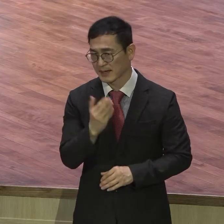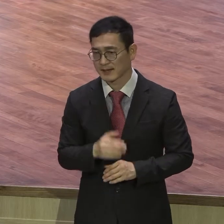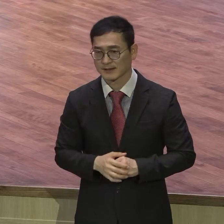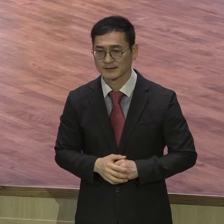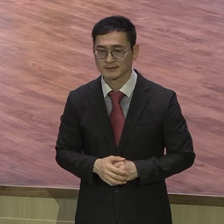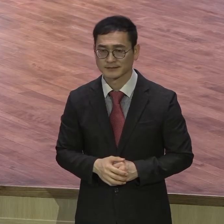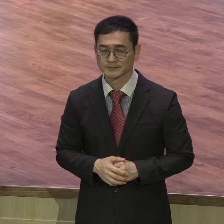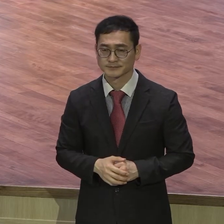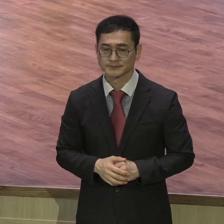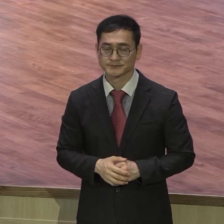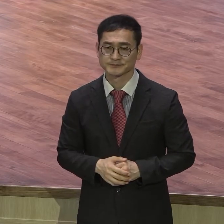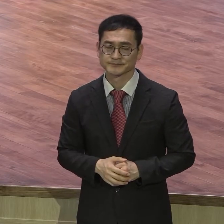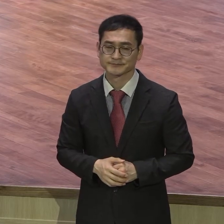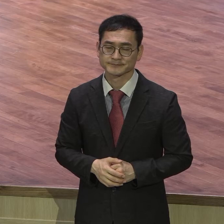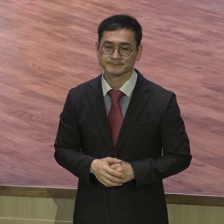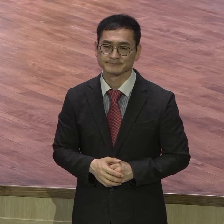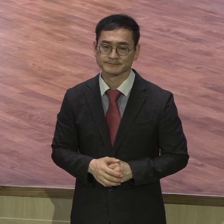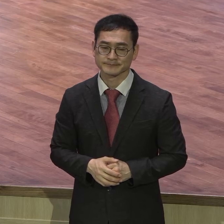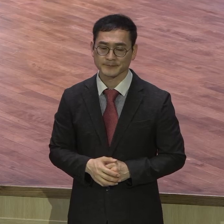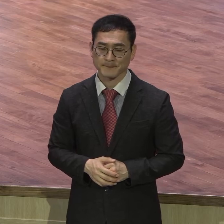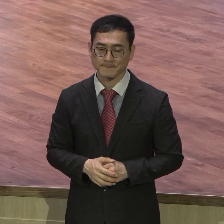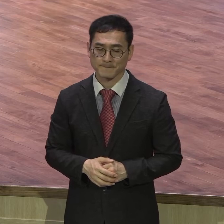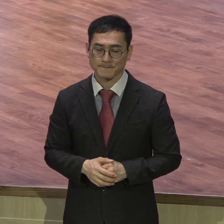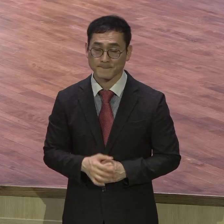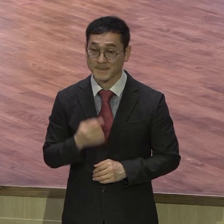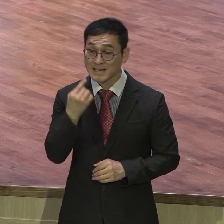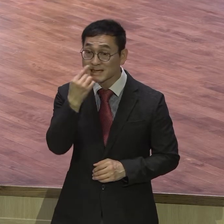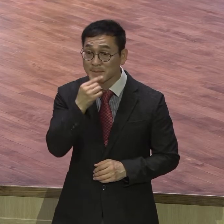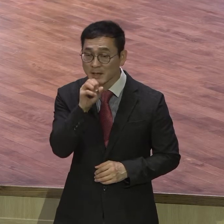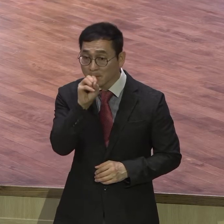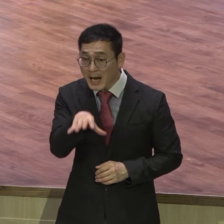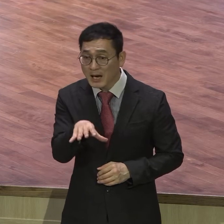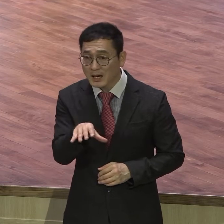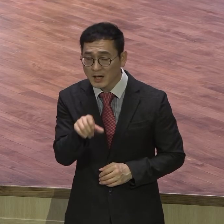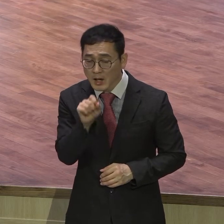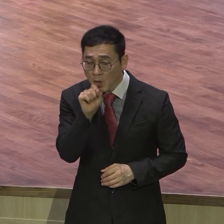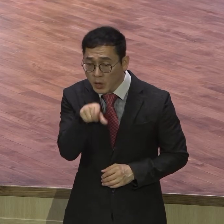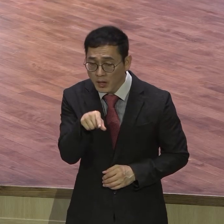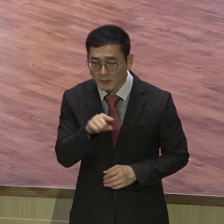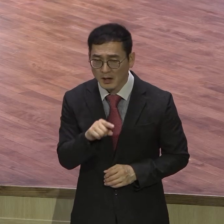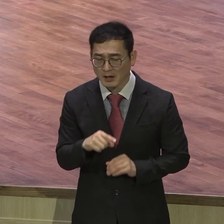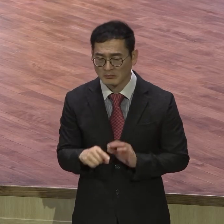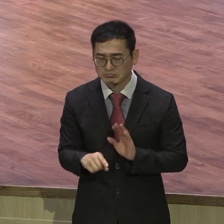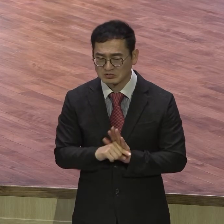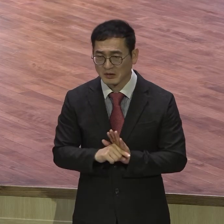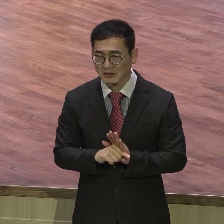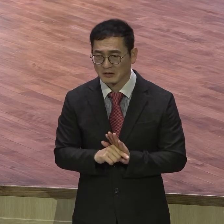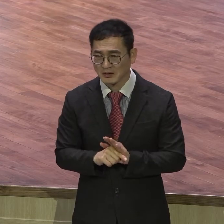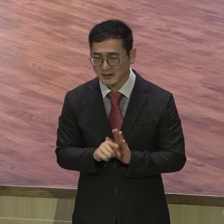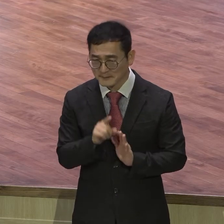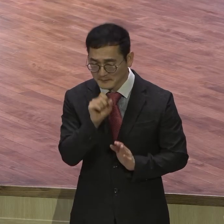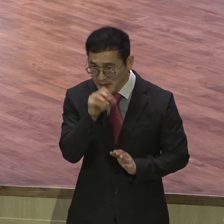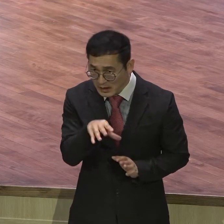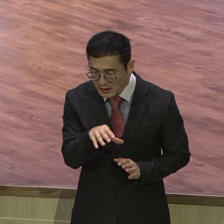여러분 입에서 이렇게 뭔가 부정직이 마련하고 굉장히 자존심 상해야 돼요 내가 이런 수밖에 안 되나